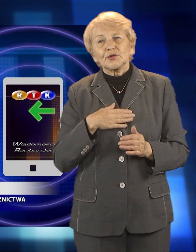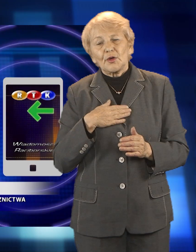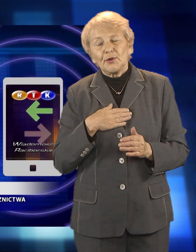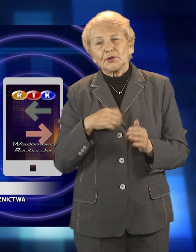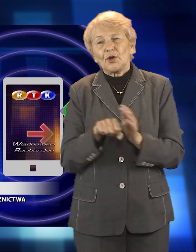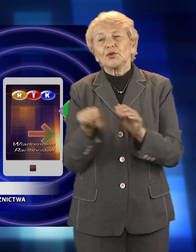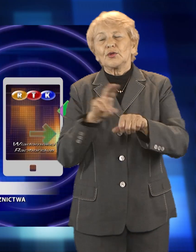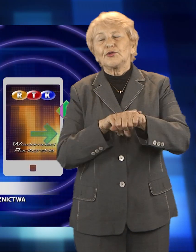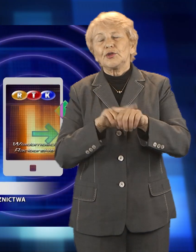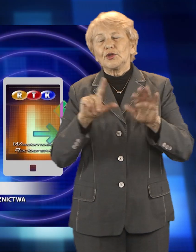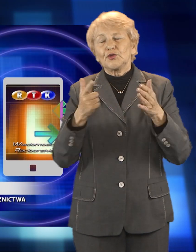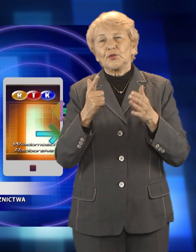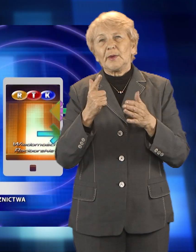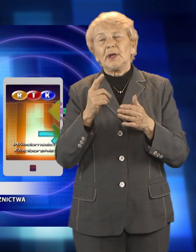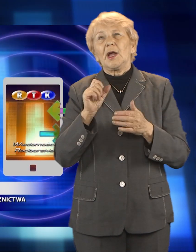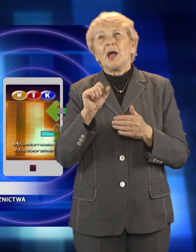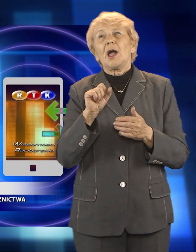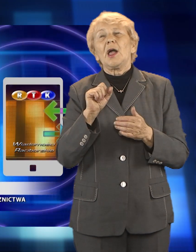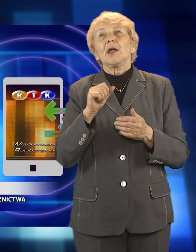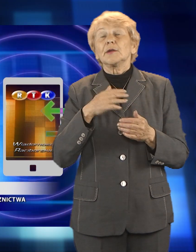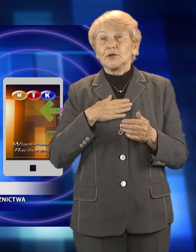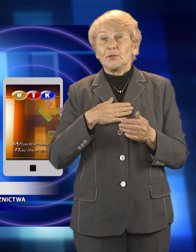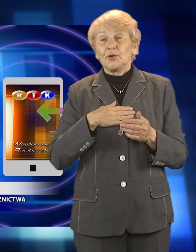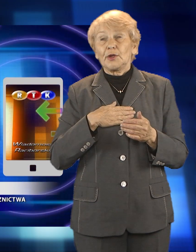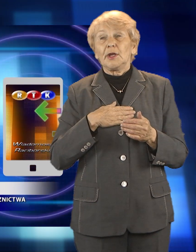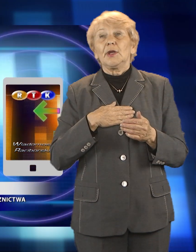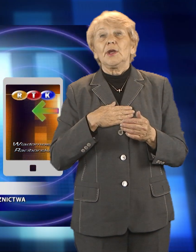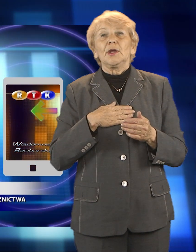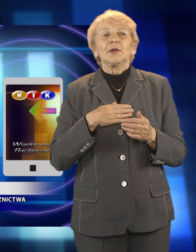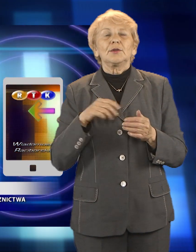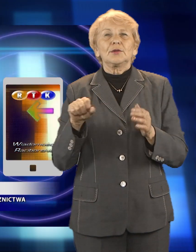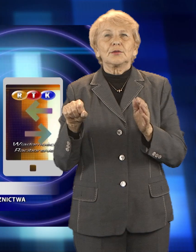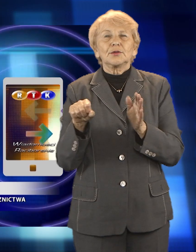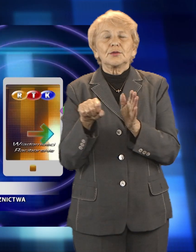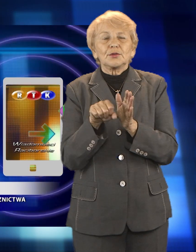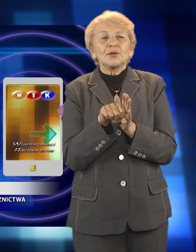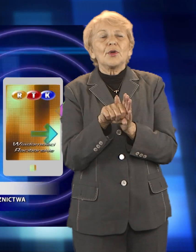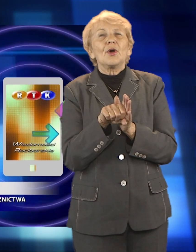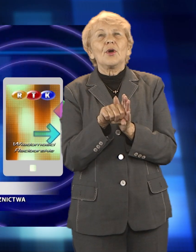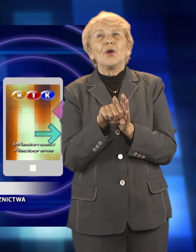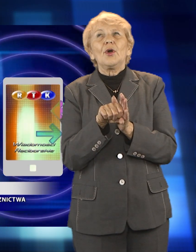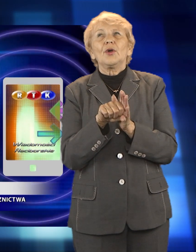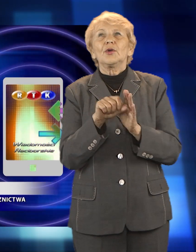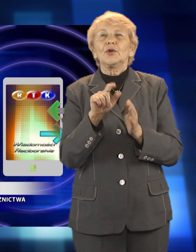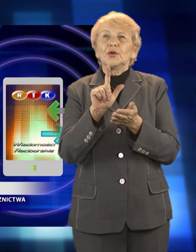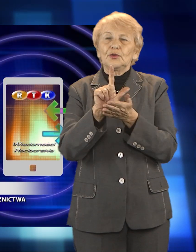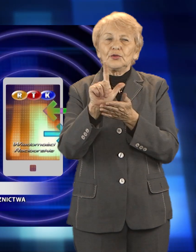zaznaczam, czy pracująca, czy nie pracująca, jesteśmy otwarci od godziny 6 do godziny 12.